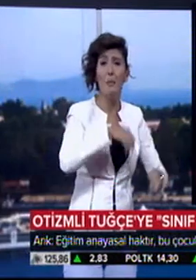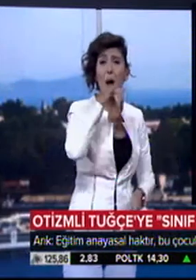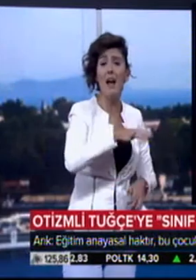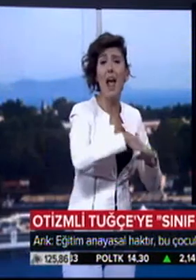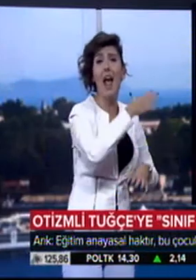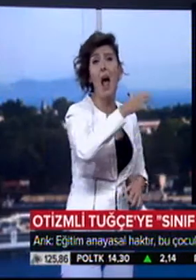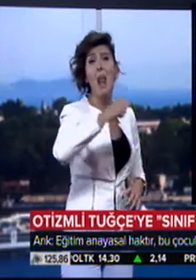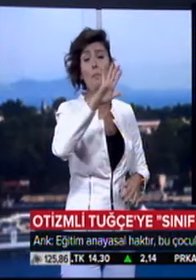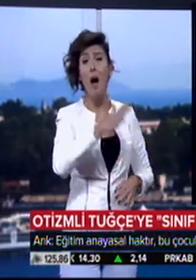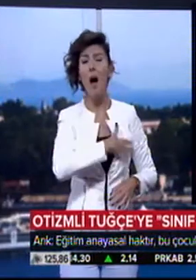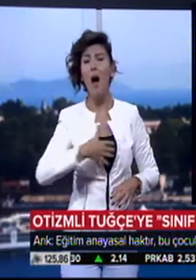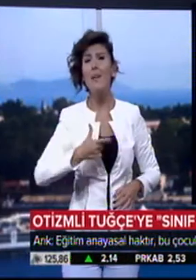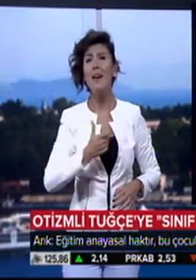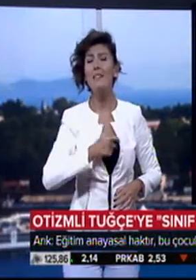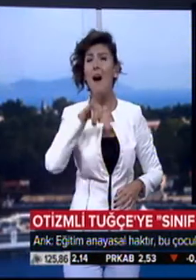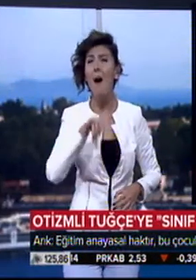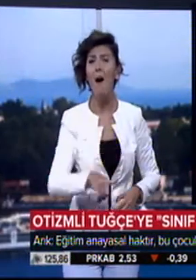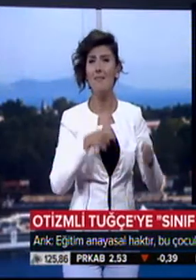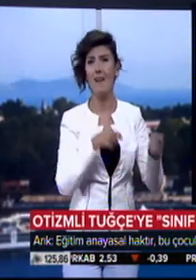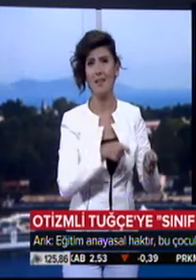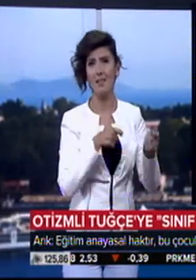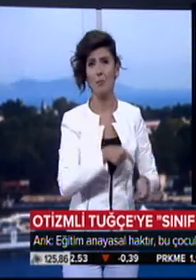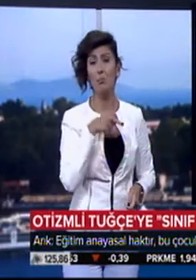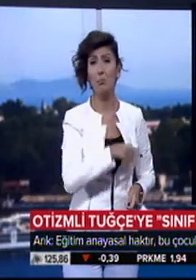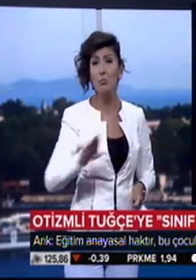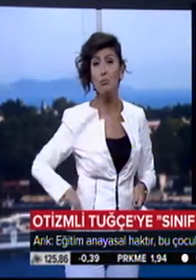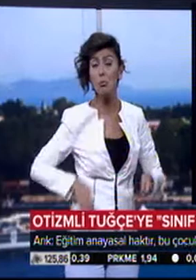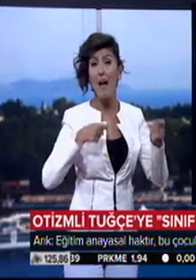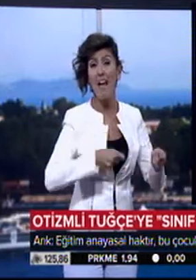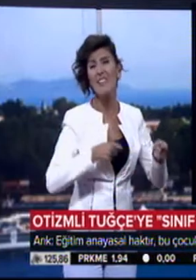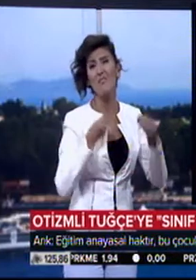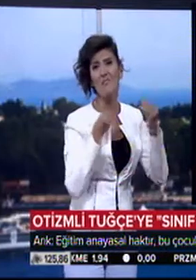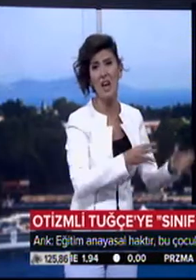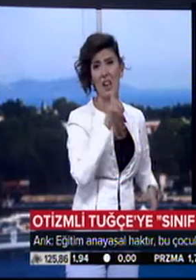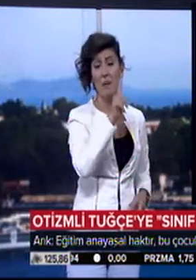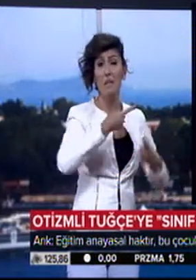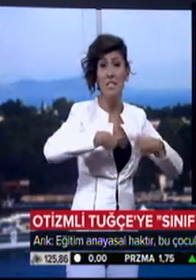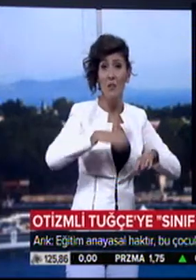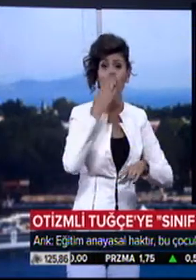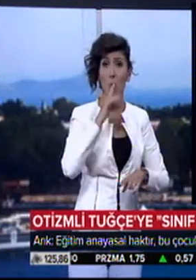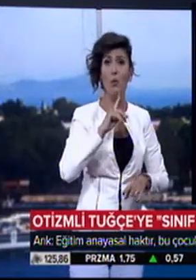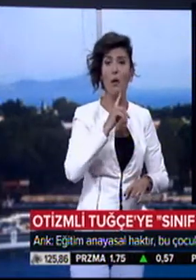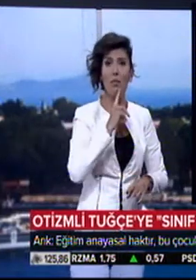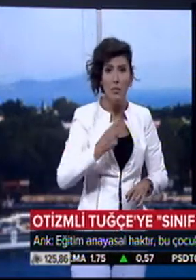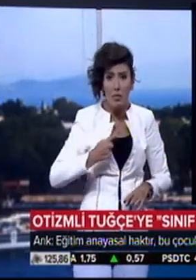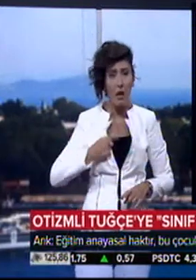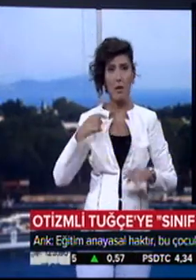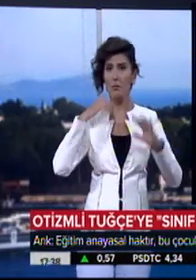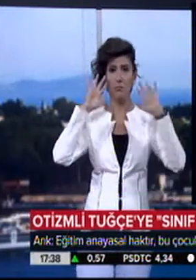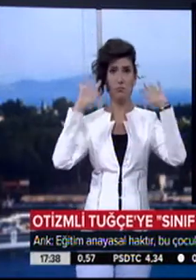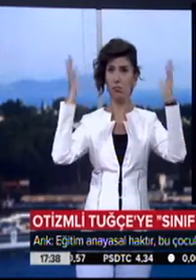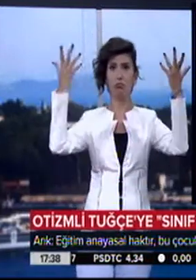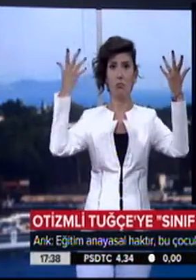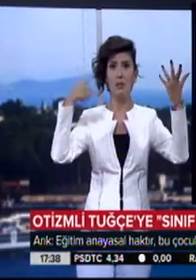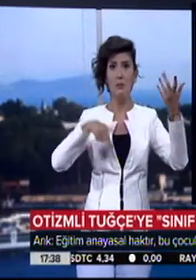Gelin eğitim anayasal bir hakkımızdır. Bu çocukların eğitimini sağlayın. Sınıfın yok deyince ne diyeceğimi bilemiyorum. Ve